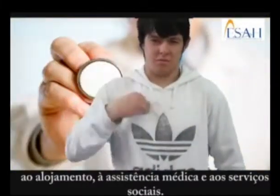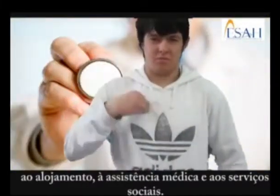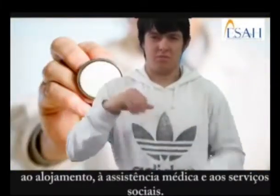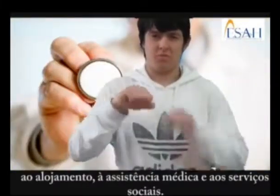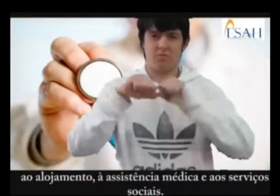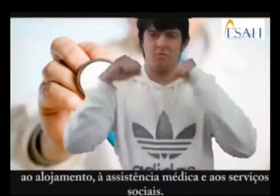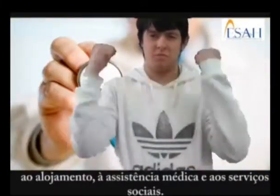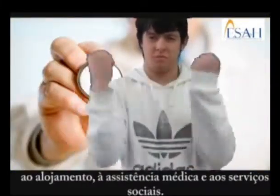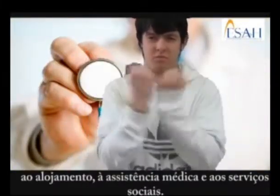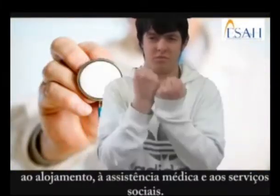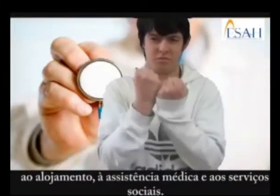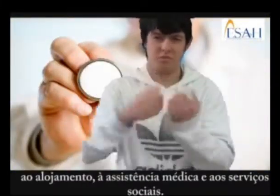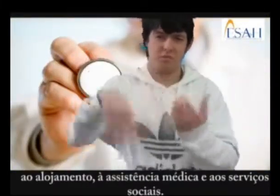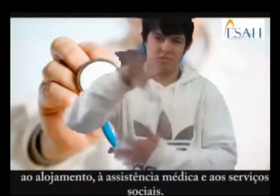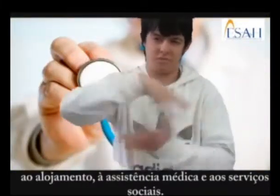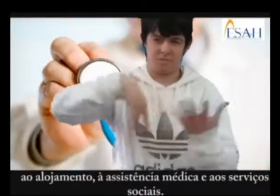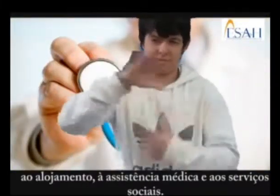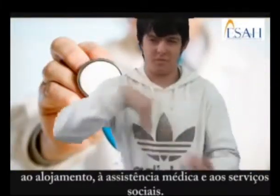assistência médica e aos serviços sociais.